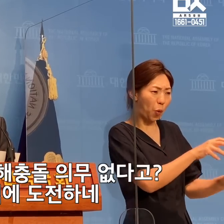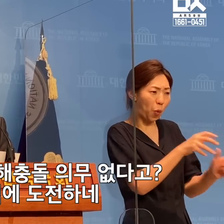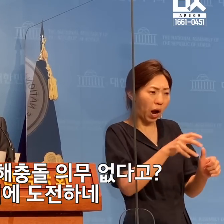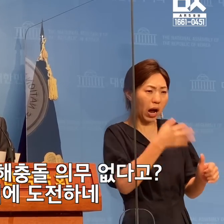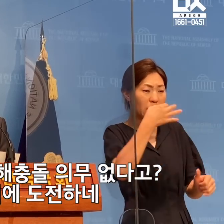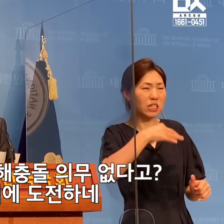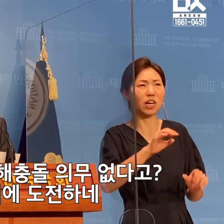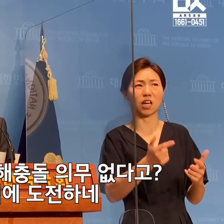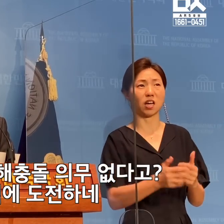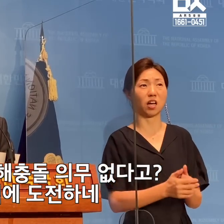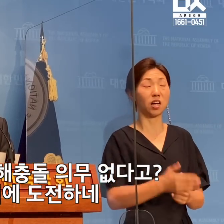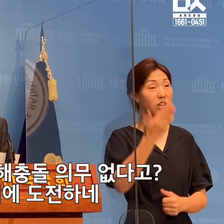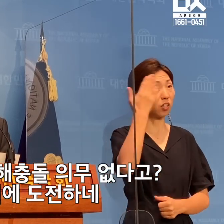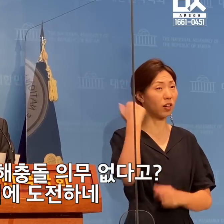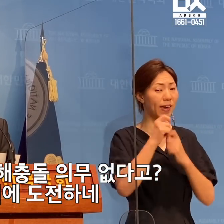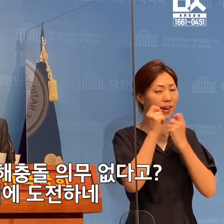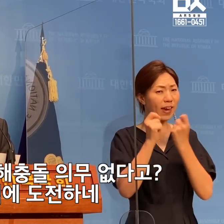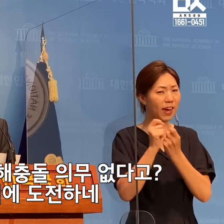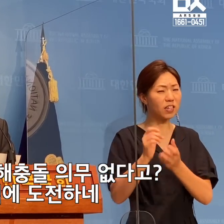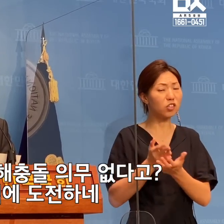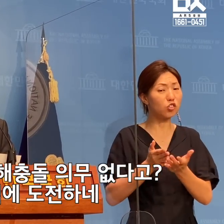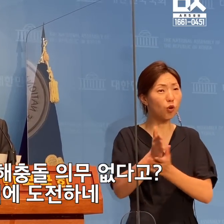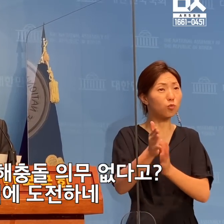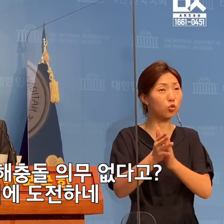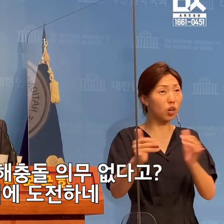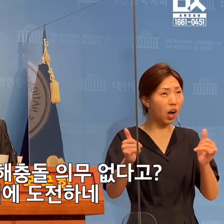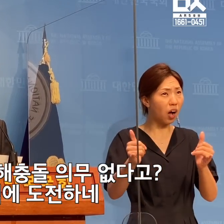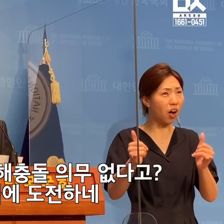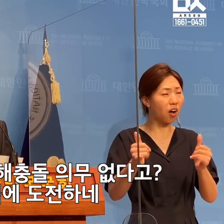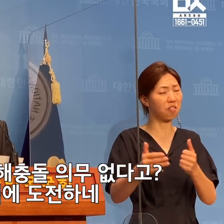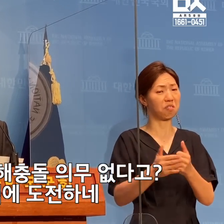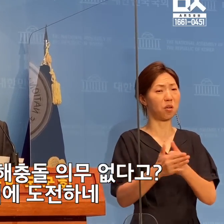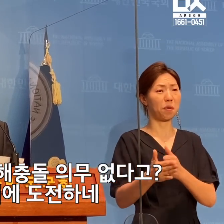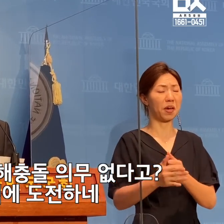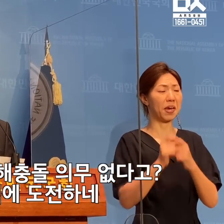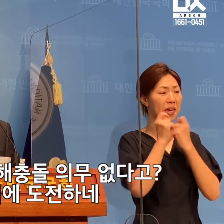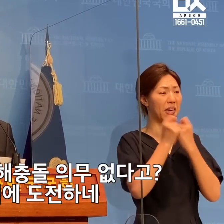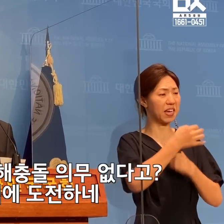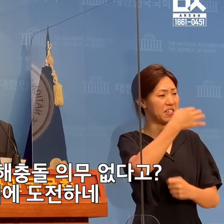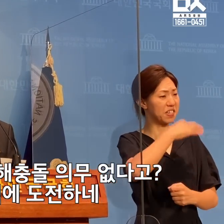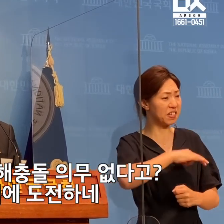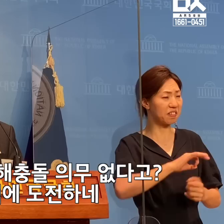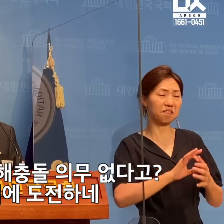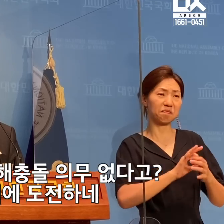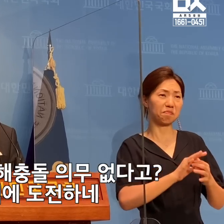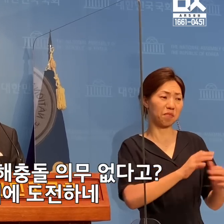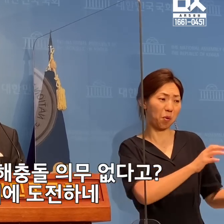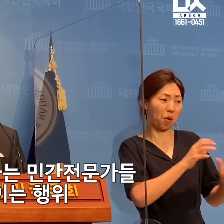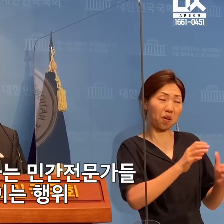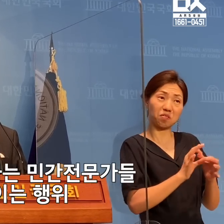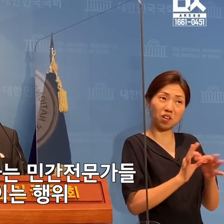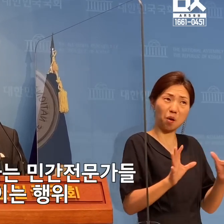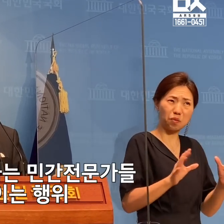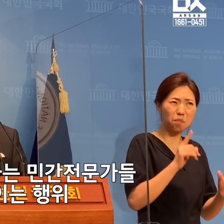민간 전문가라 이에 충돌 의무가 없다니 국민 상식에 반하는 개별입니다.